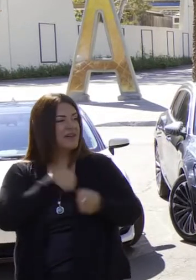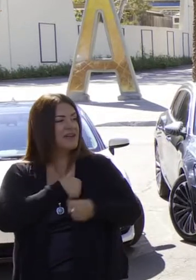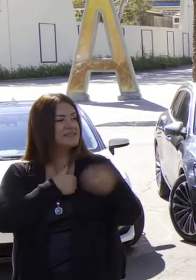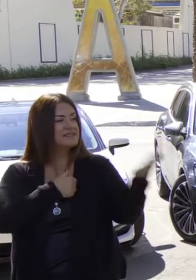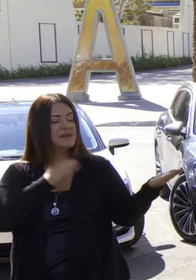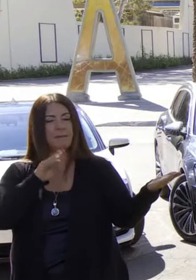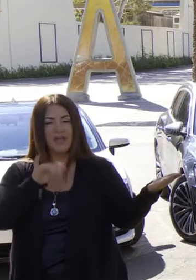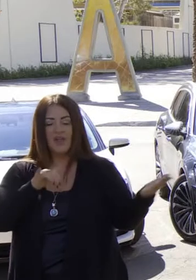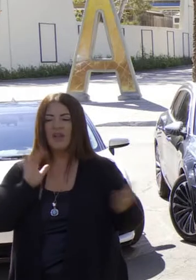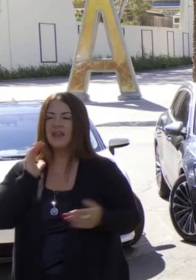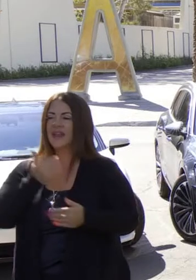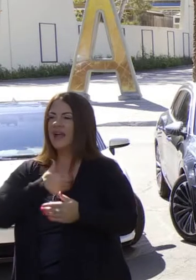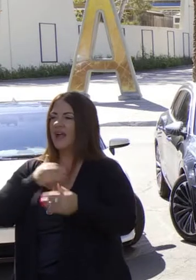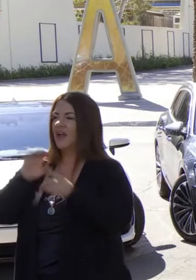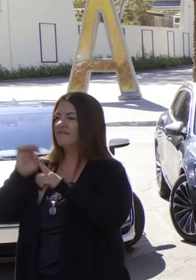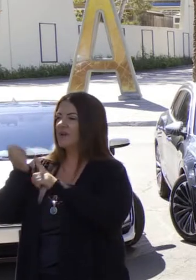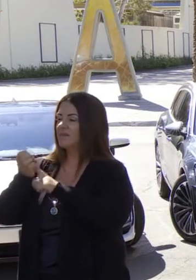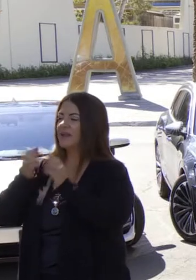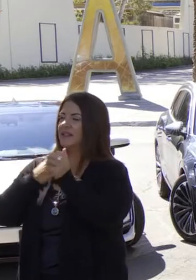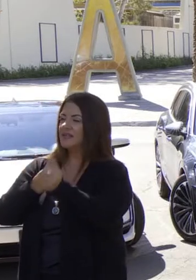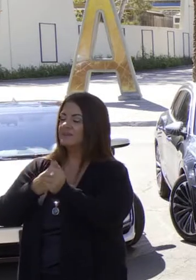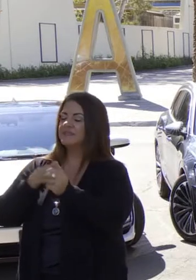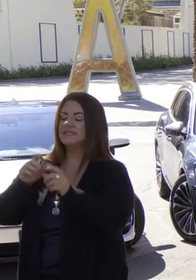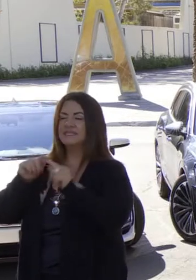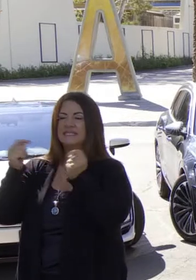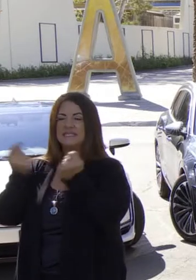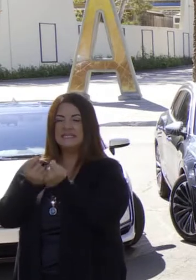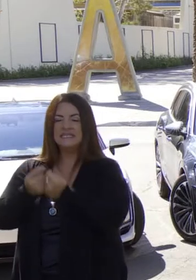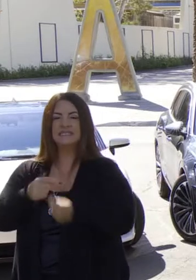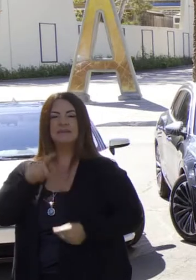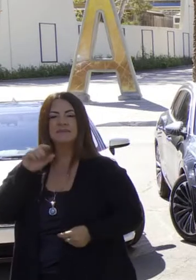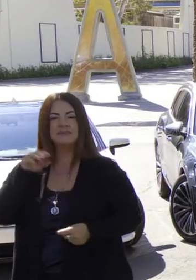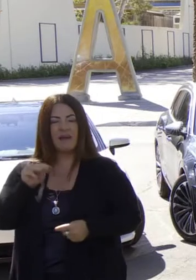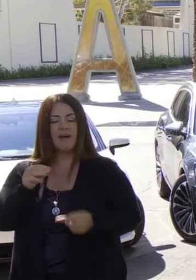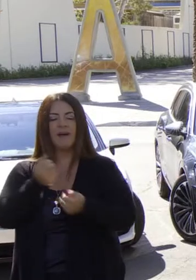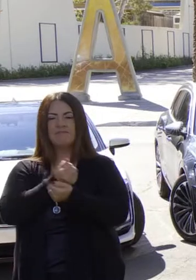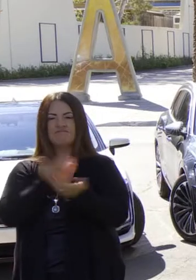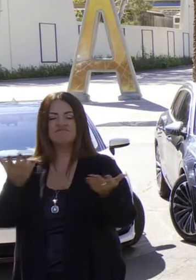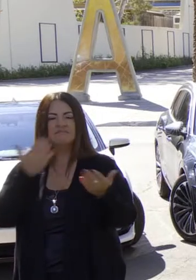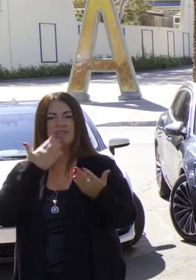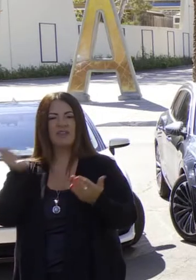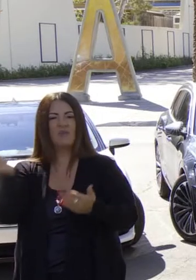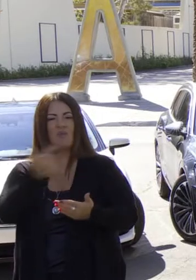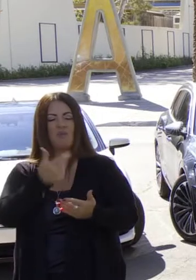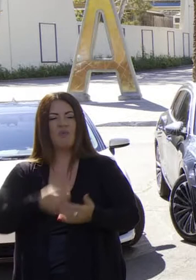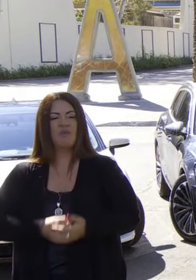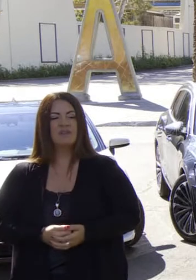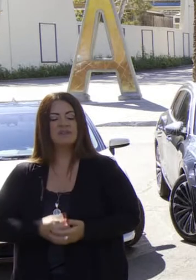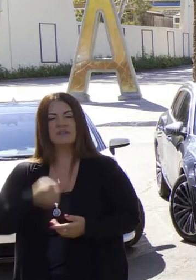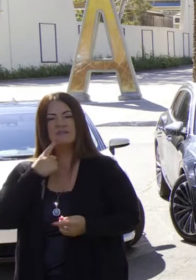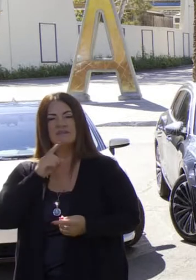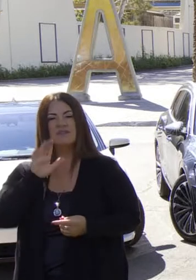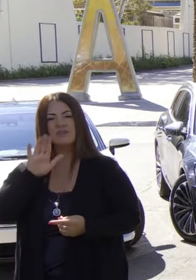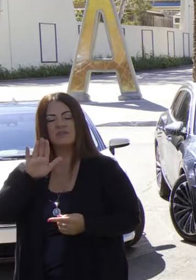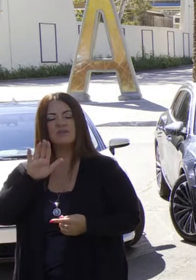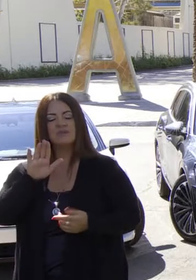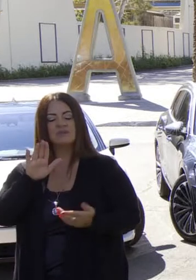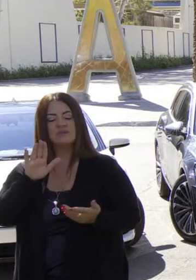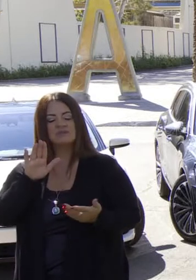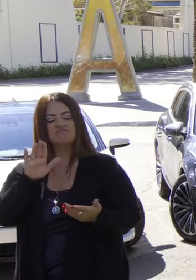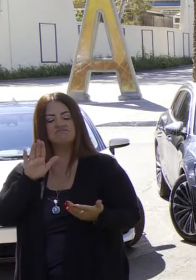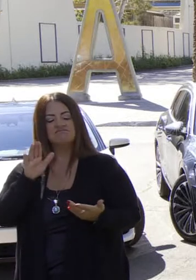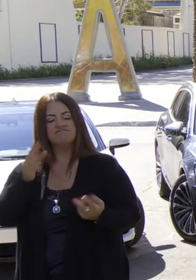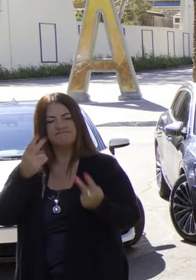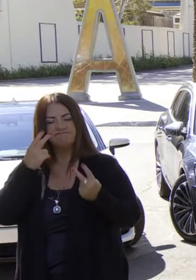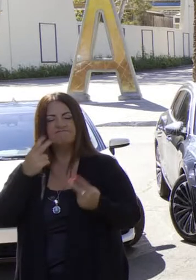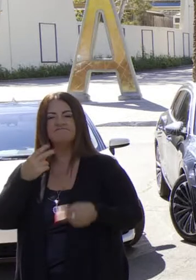con Mary Nichols y todo el equipo de ambiental, Tom Steyer y otros. Gracias a todos ustedes por esta oportunidad